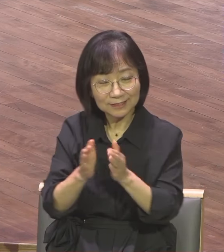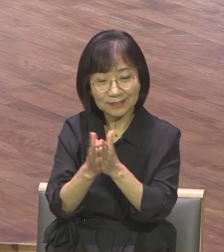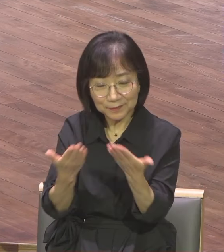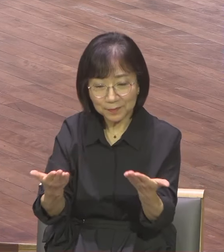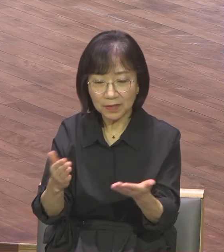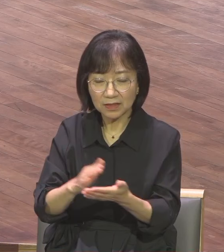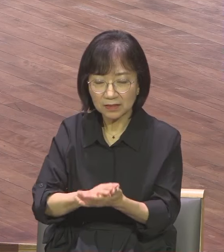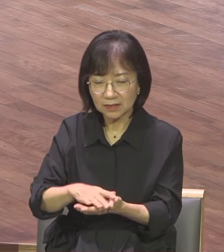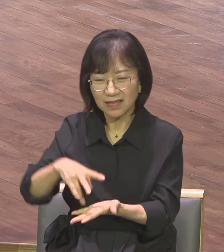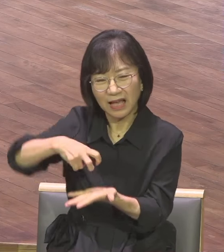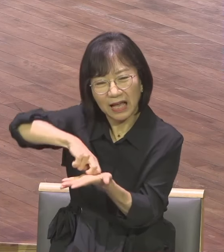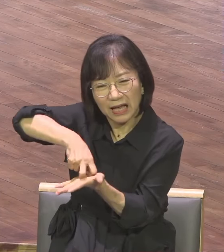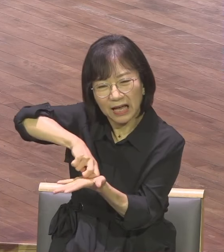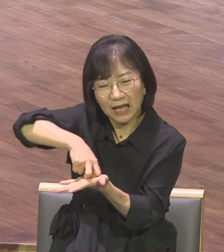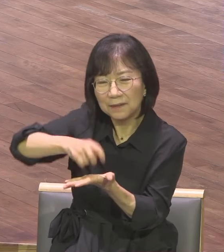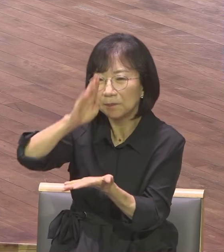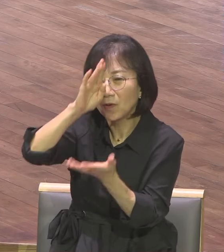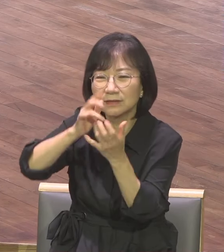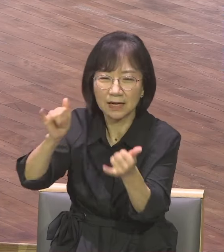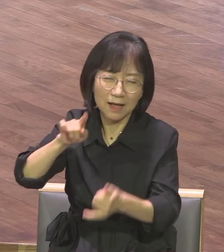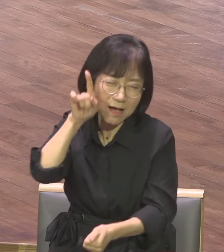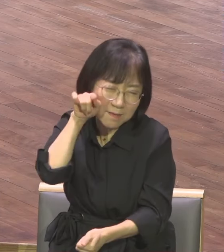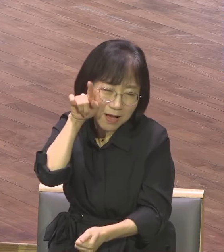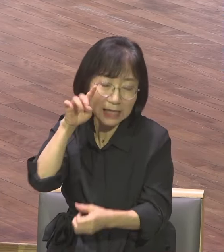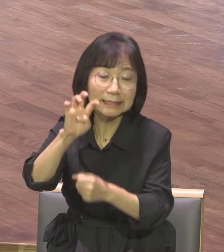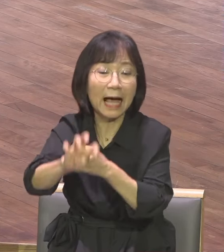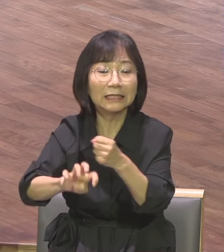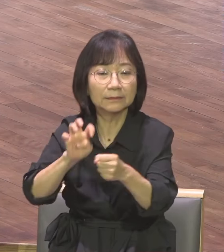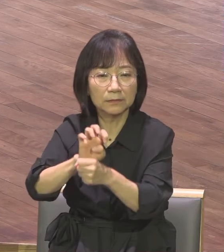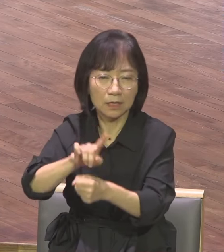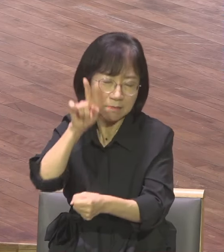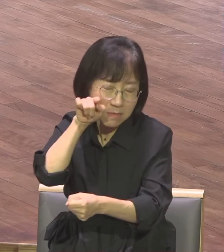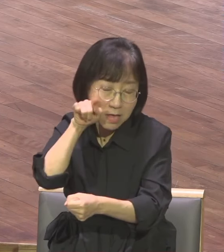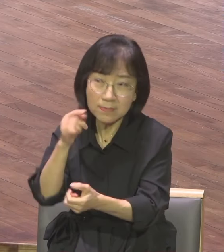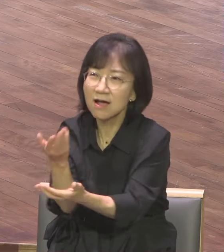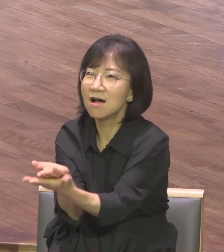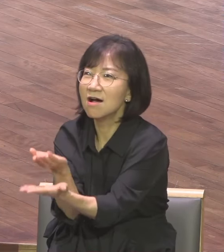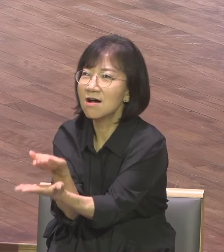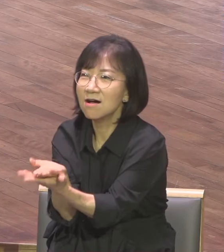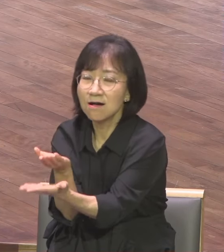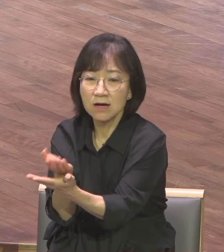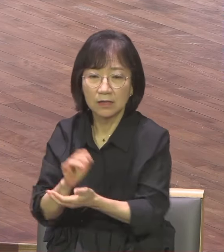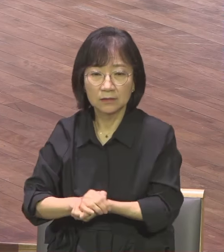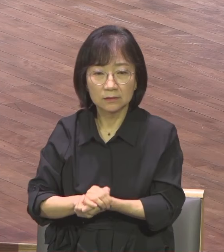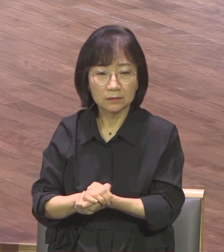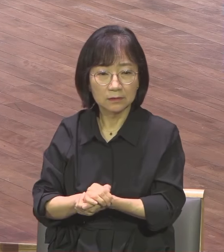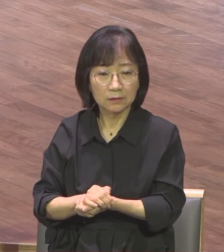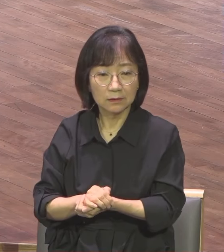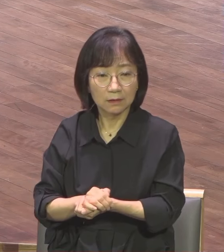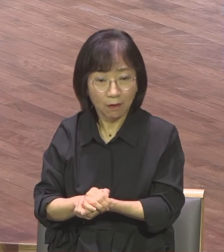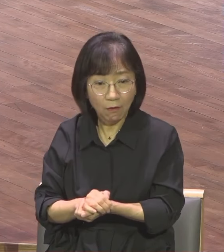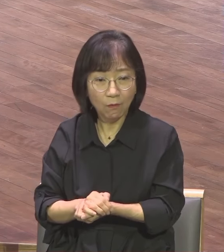구걸했습니다 최선을 위해 살았어요 남은 게 뭡니까 제로 상태예요 여전히 안진뱅입니다